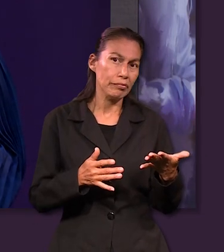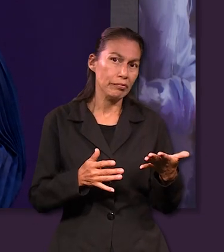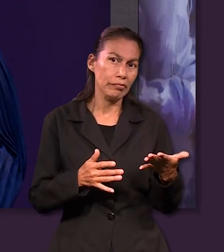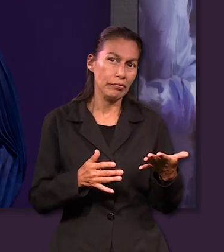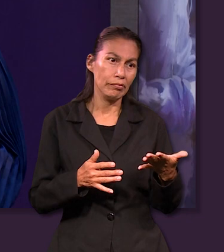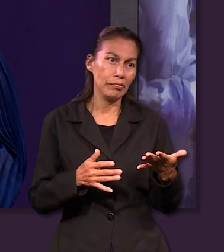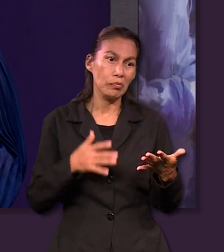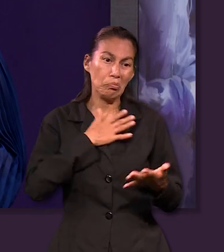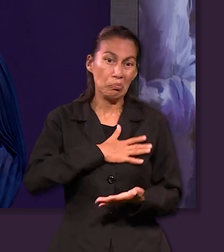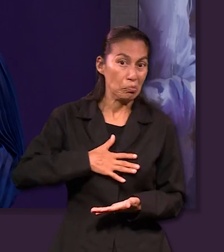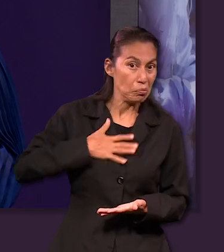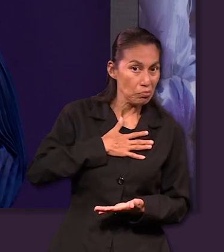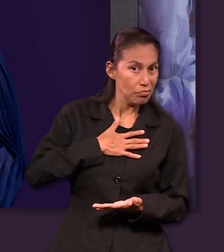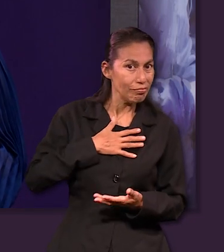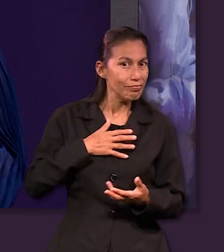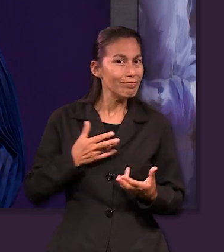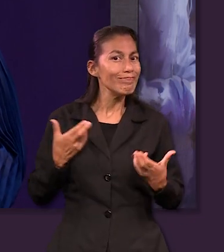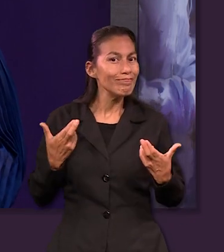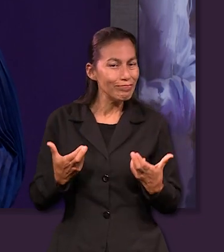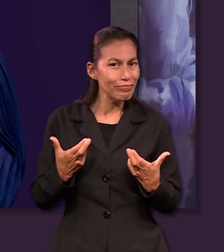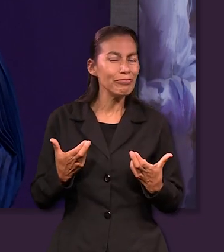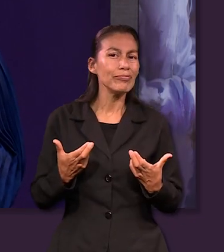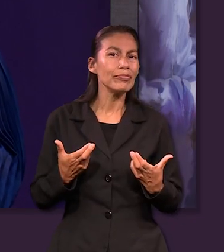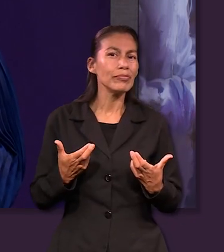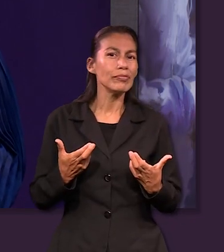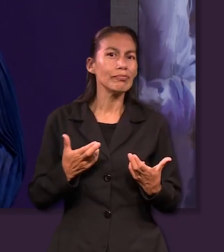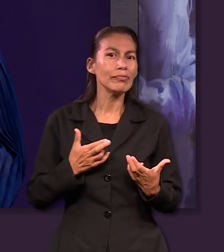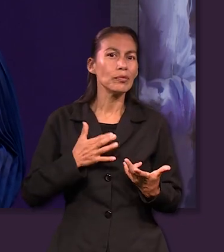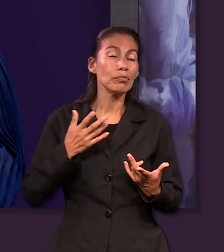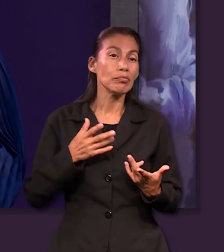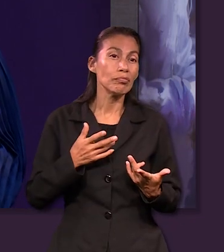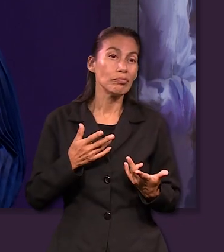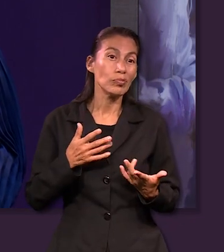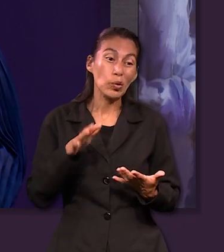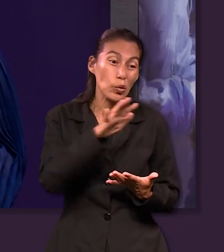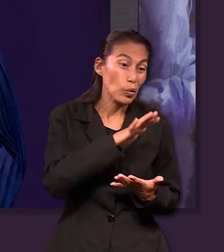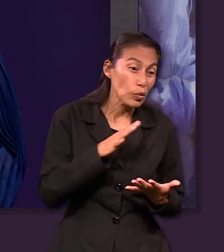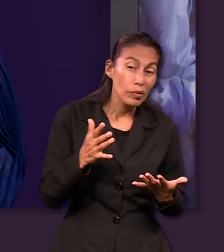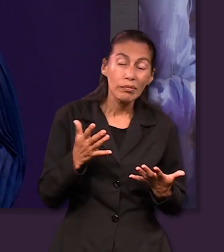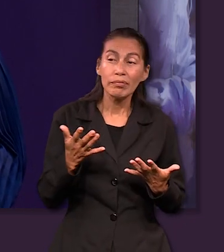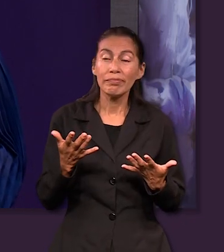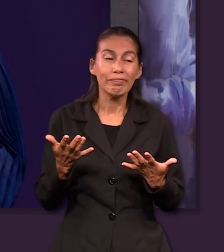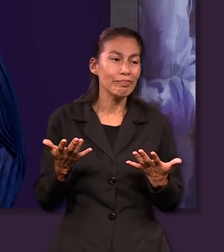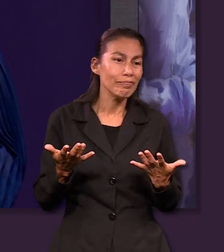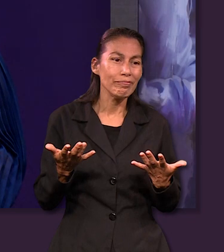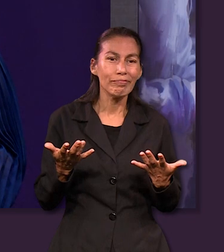mismas placeres riqueza todo lo que nos pudiera